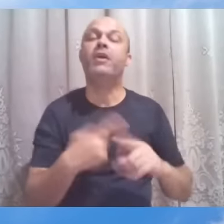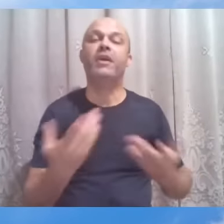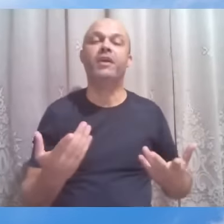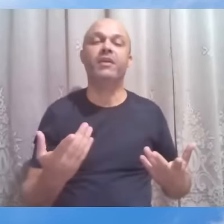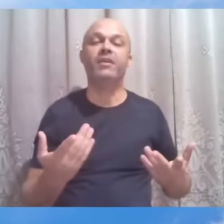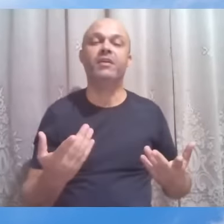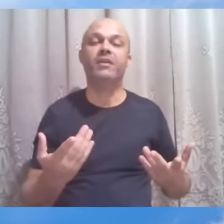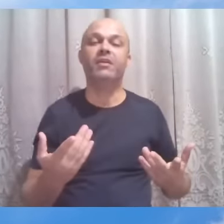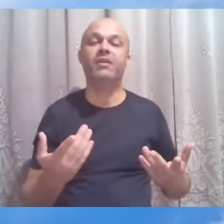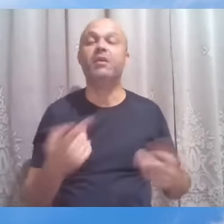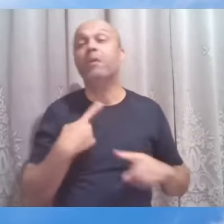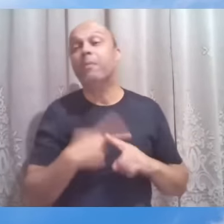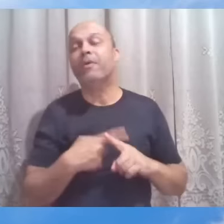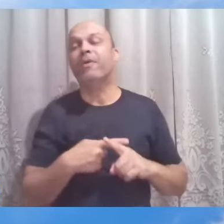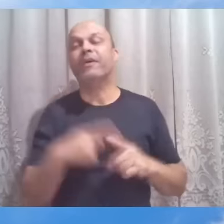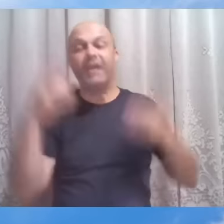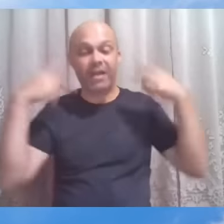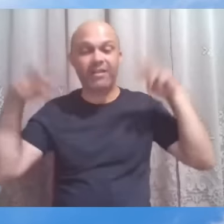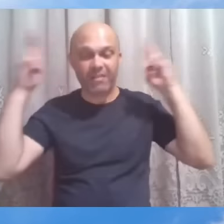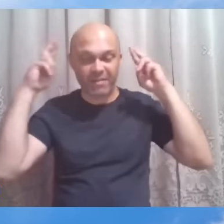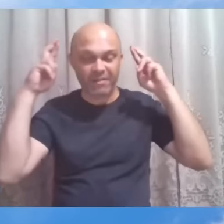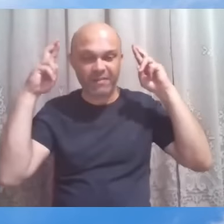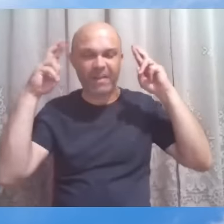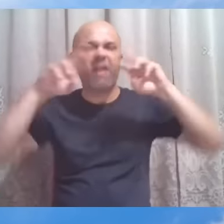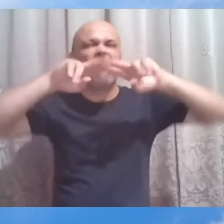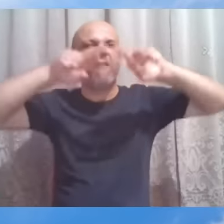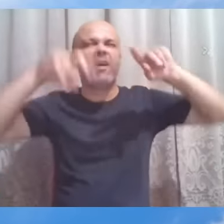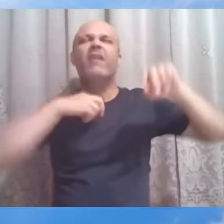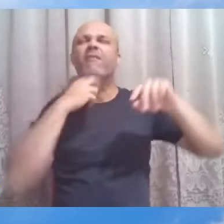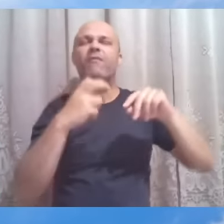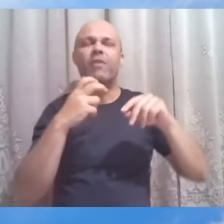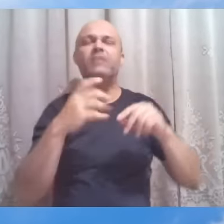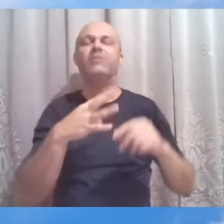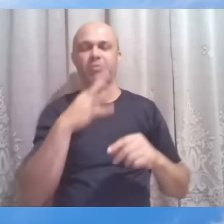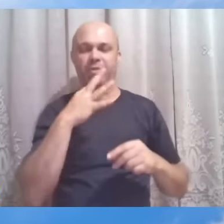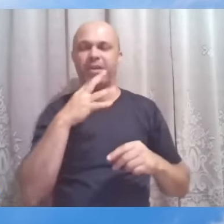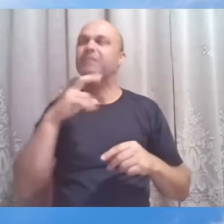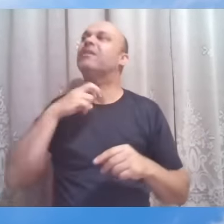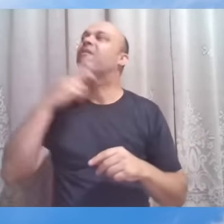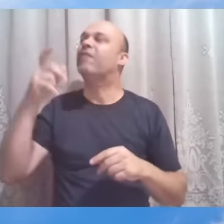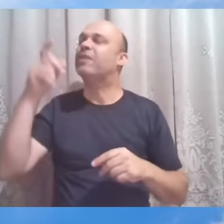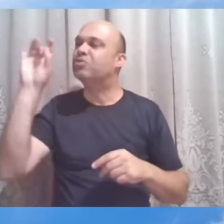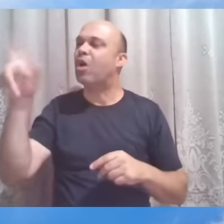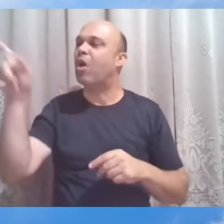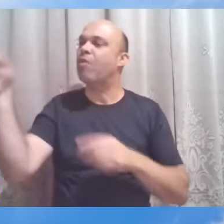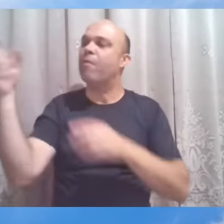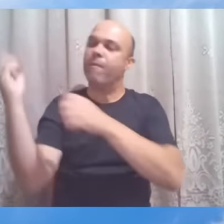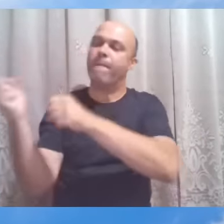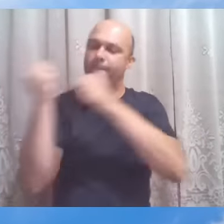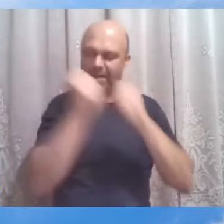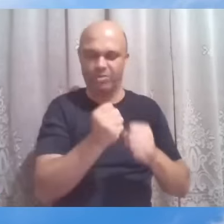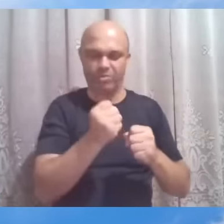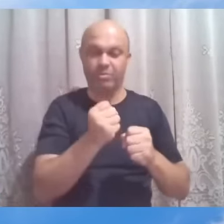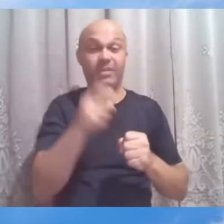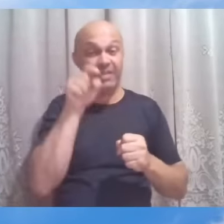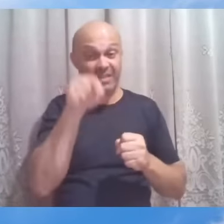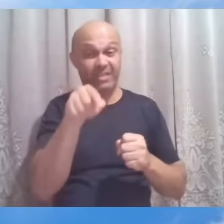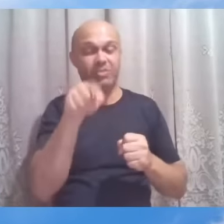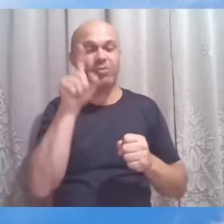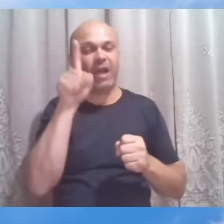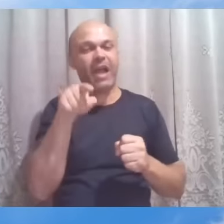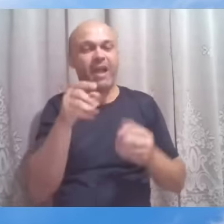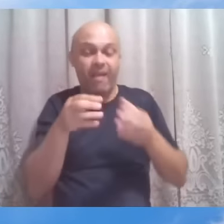todas as vozes, sabem elas identificar e compreender a voz do pastor. Isso se chama convivência, isso se chama